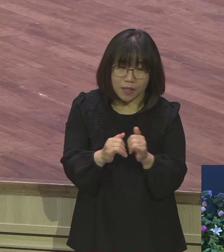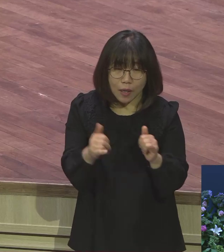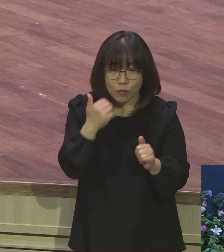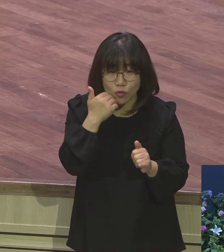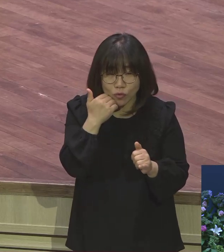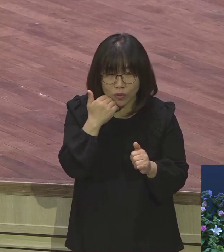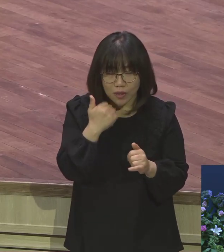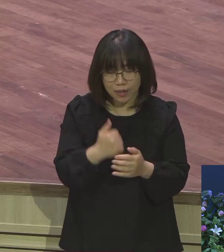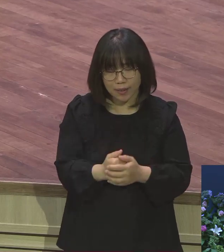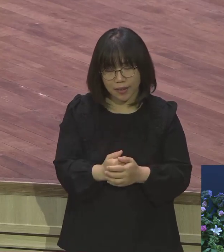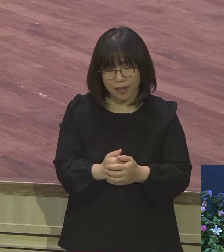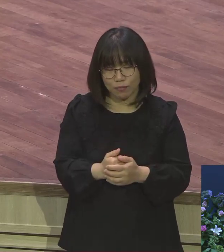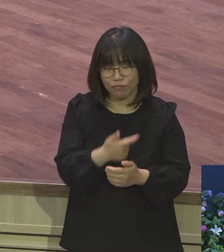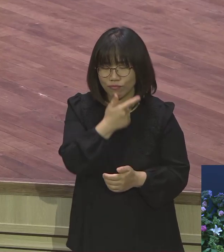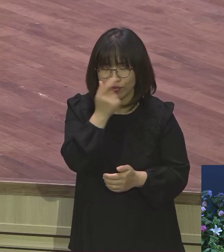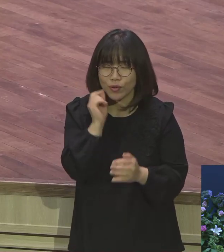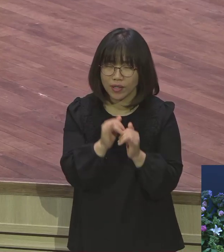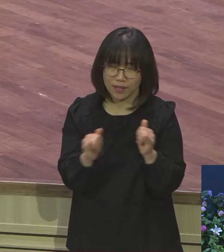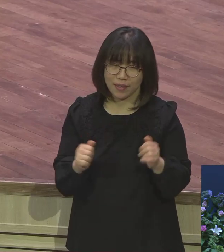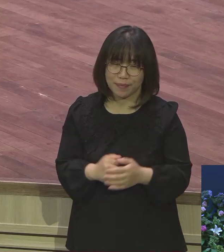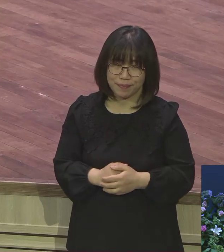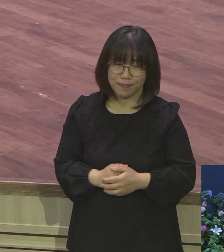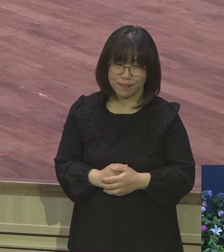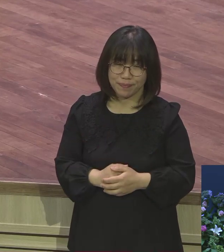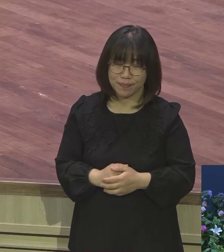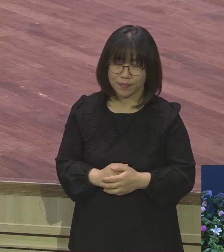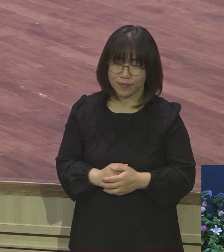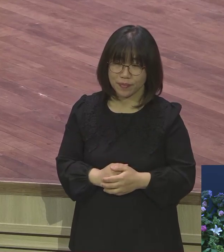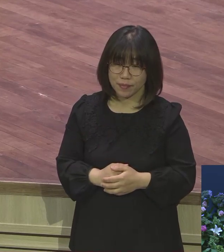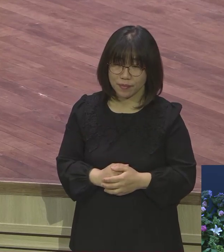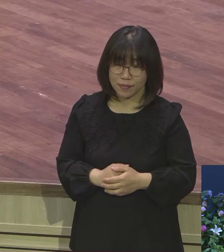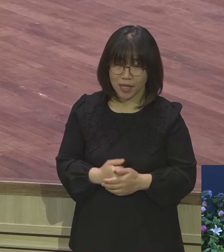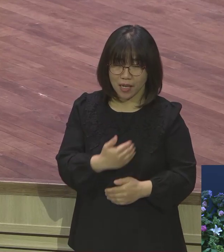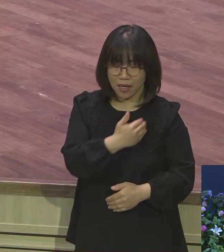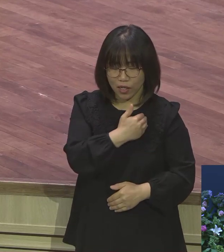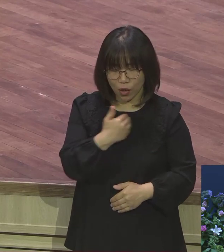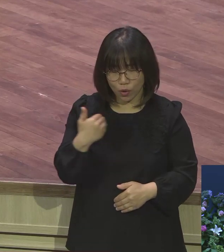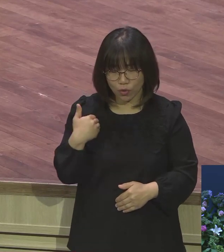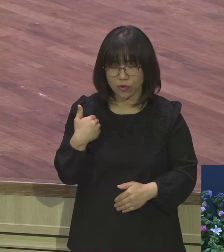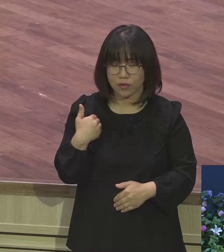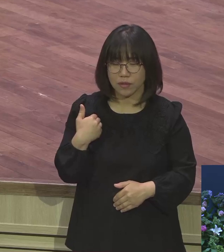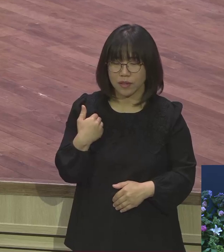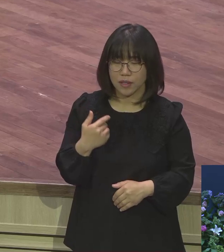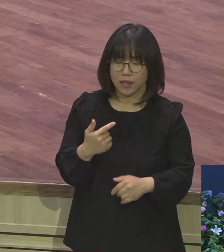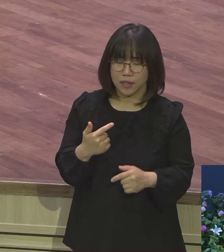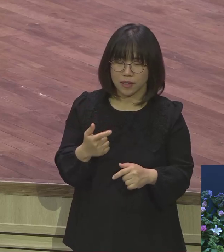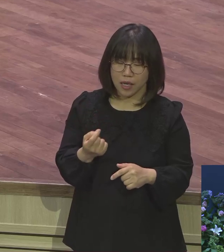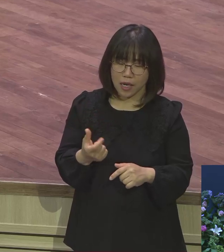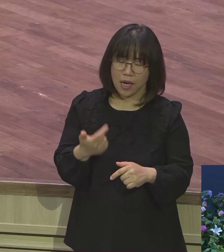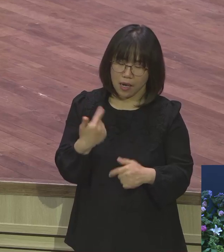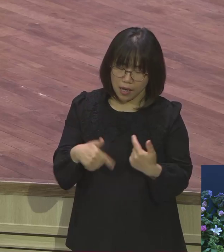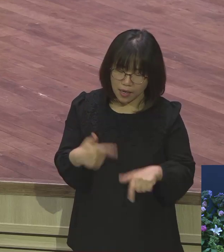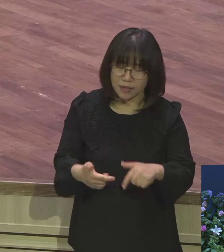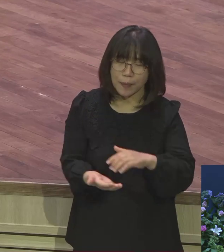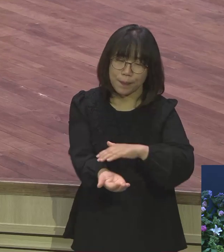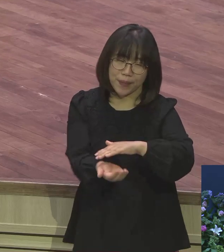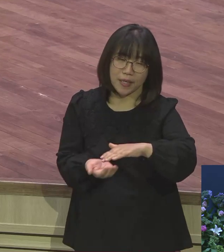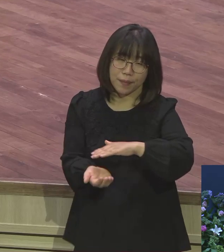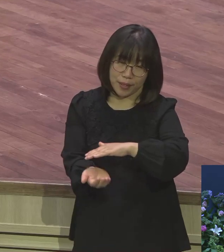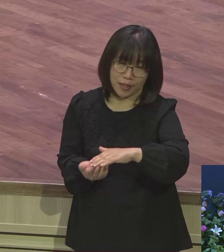언제나 미리 딱 허겁지겁이 없어요 성공한 사람들 그래요 축구하는 사람들 보면 거의